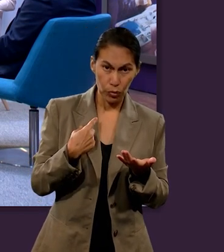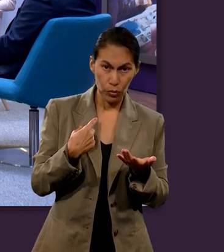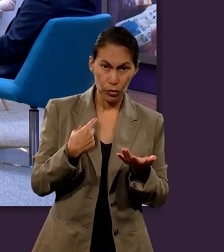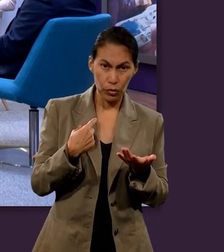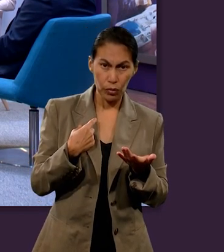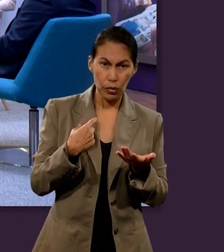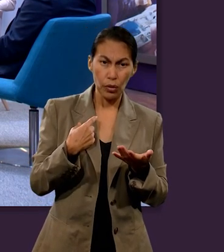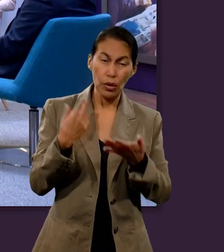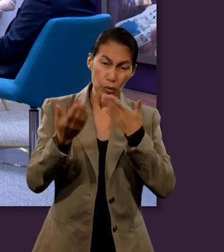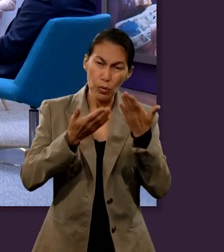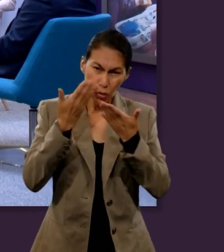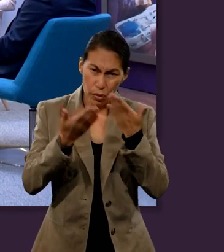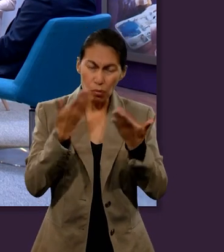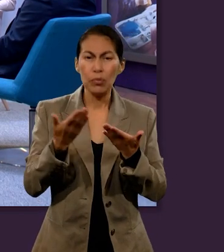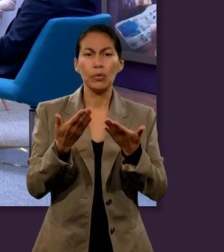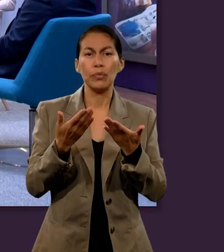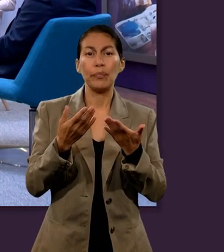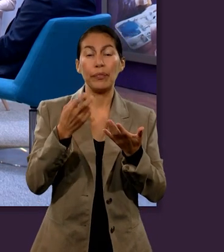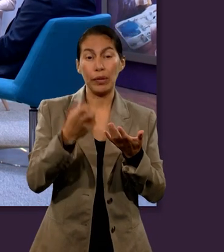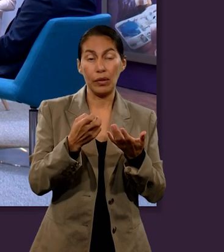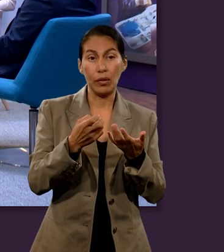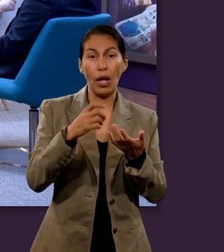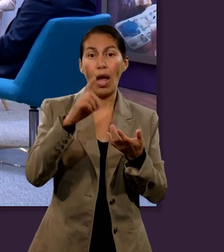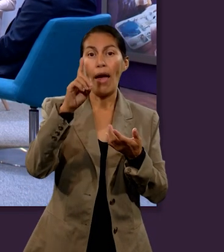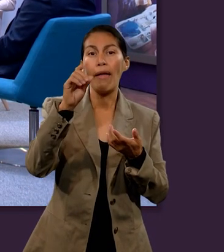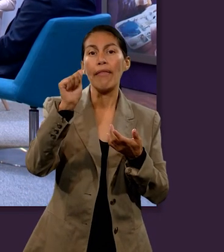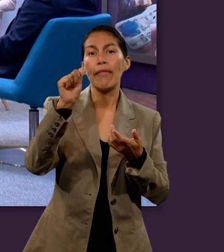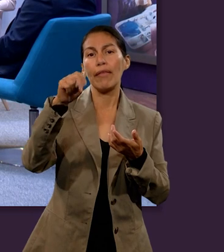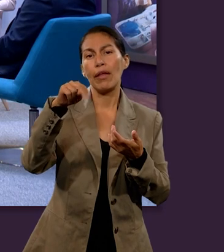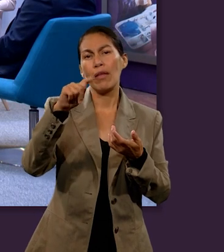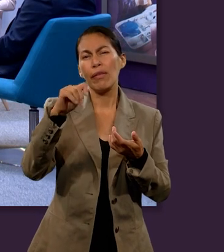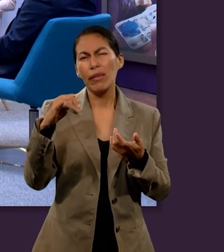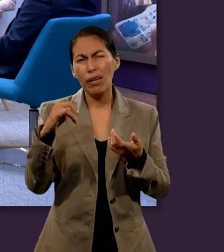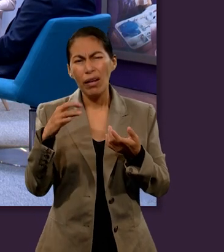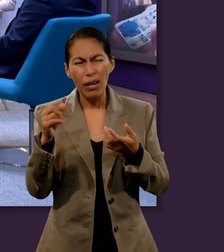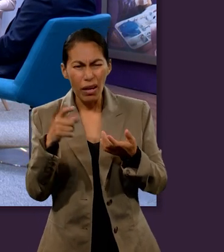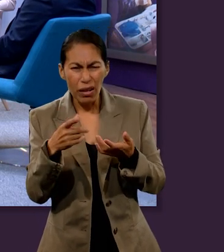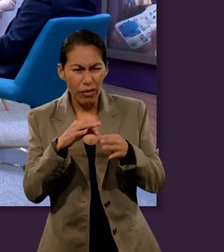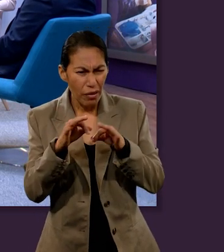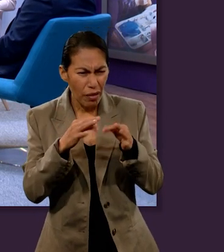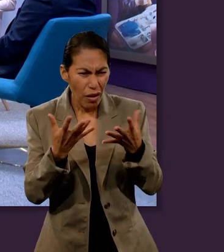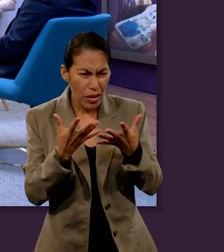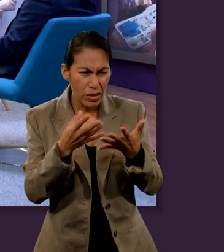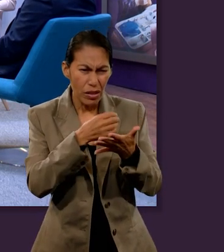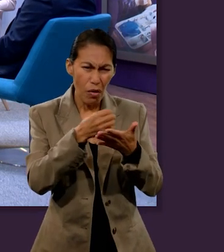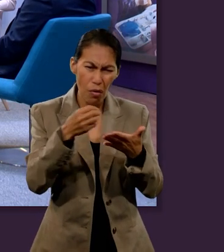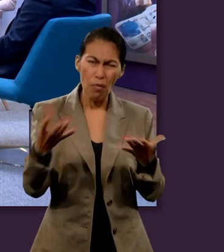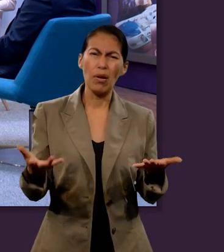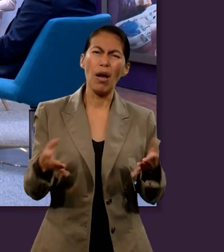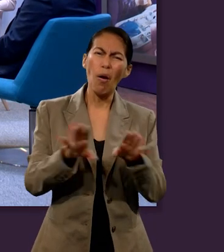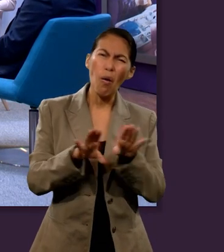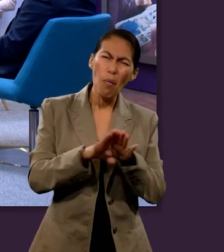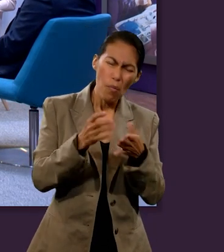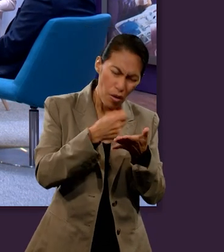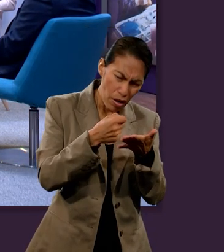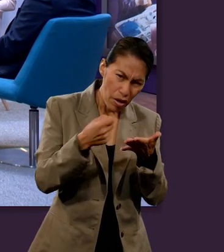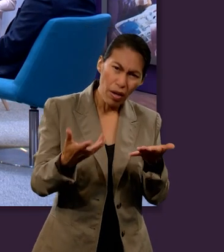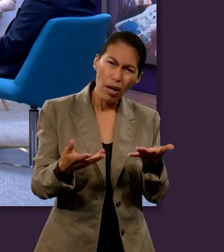que sí o sí se tiene que ver en literatura universal es precisamente el trabajo de Dante Alighieri. Pero, desde su